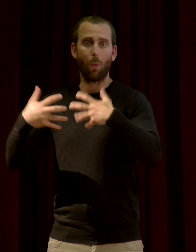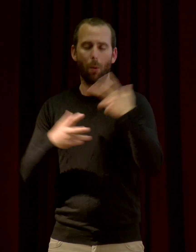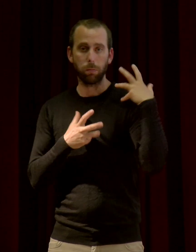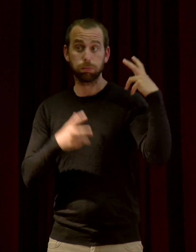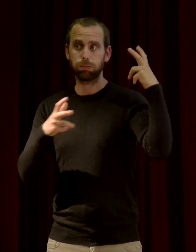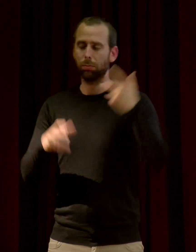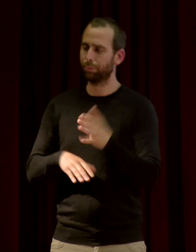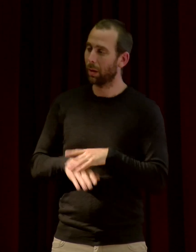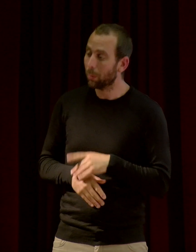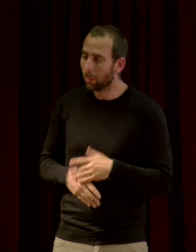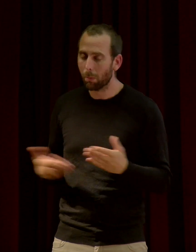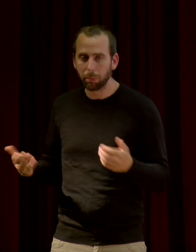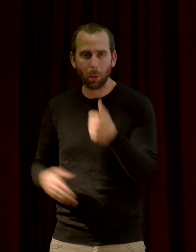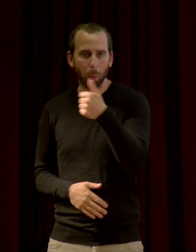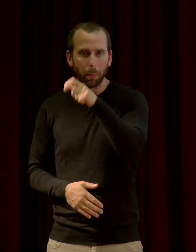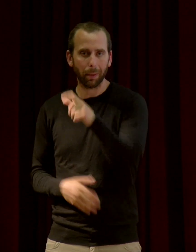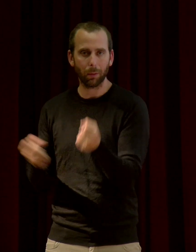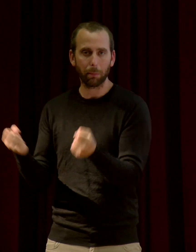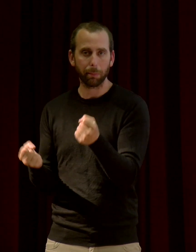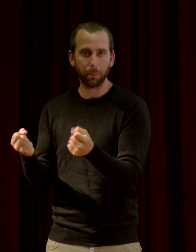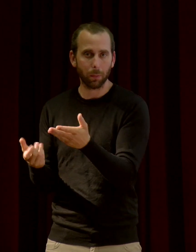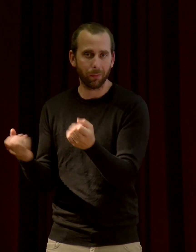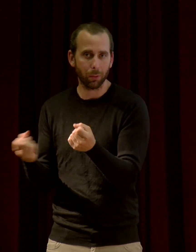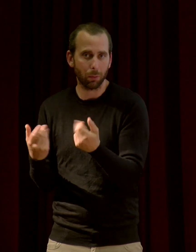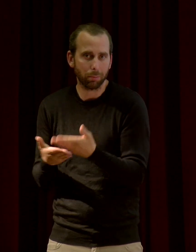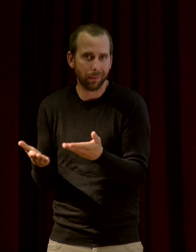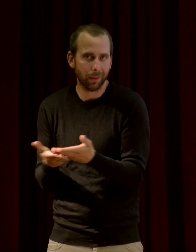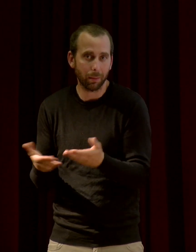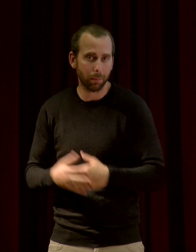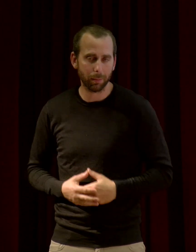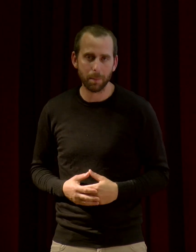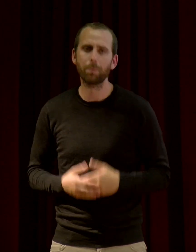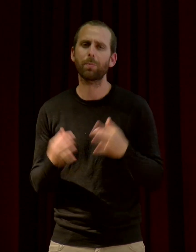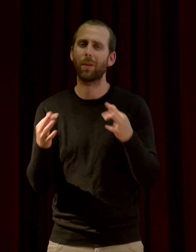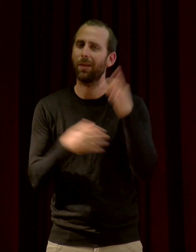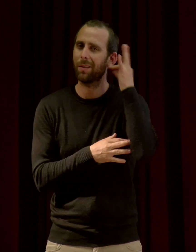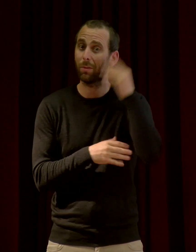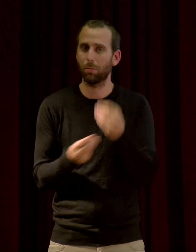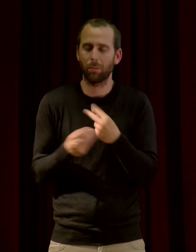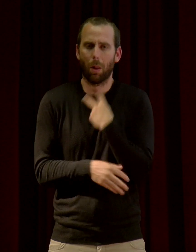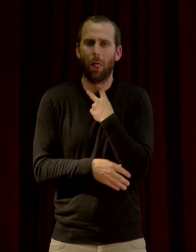le côté hypnotique et tétanique, je ne sais pas. Vraiment, moi, je n rien lu, mais je n pas cherché dans la littérature.